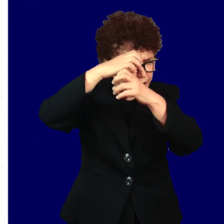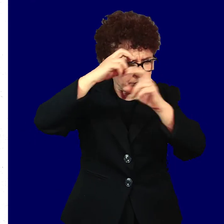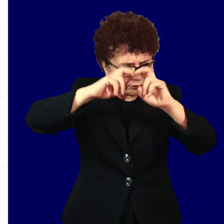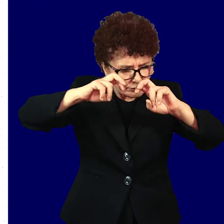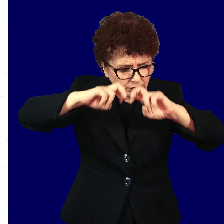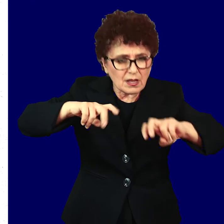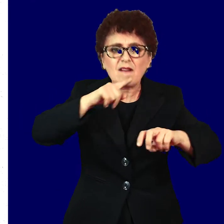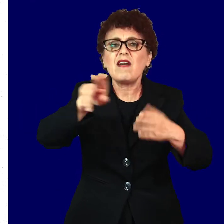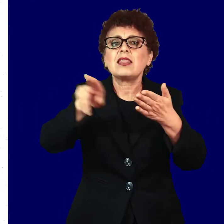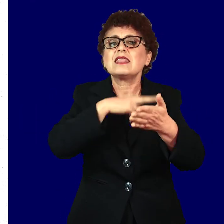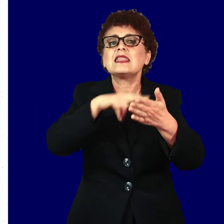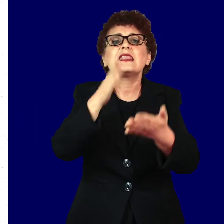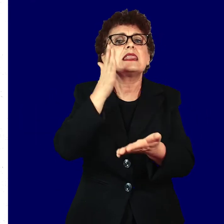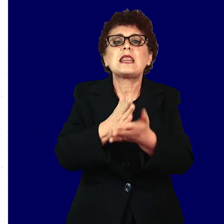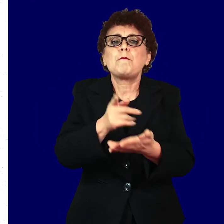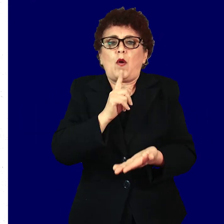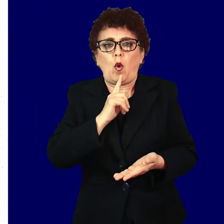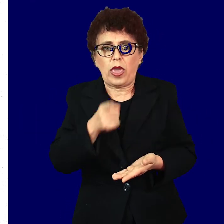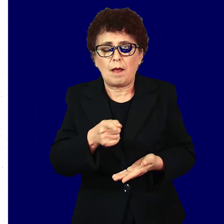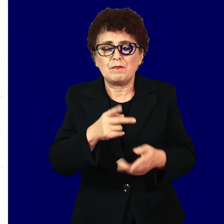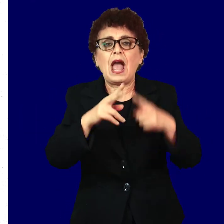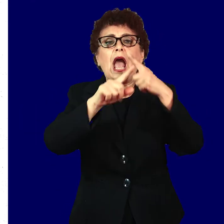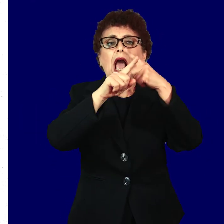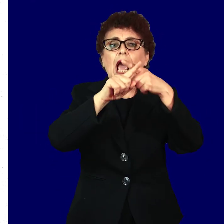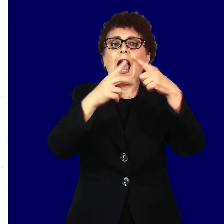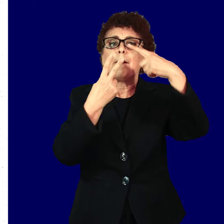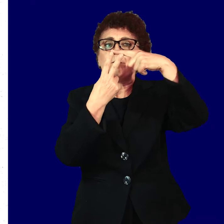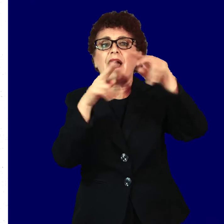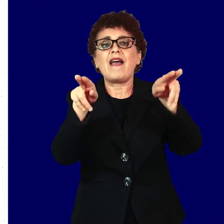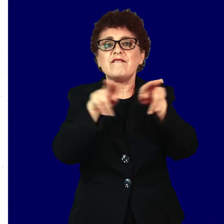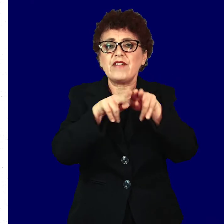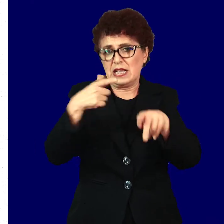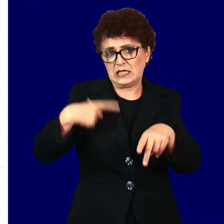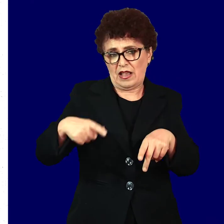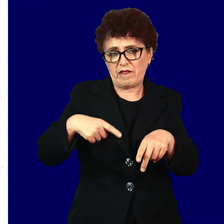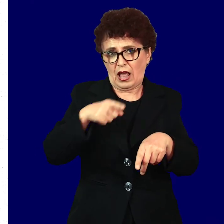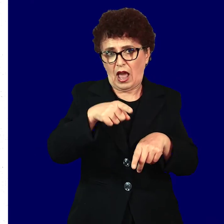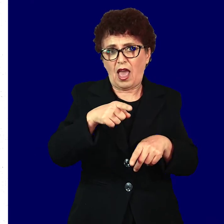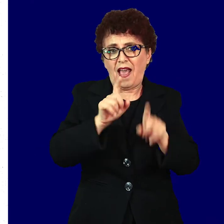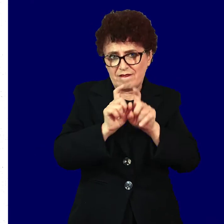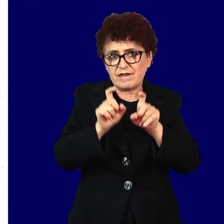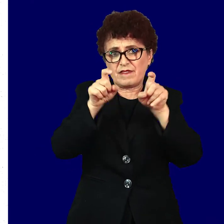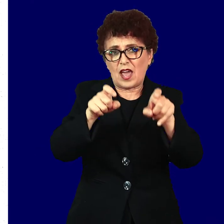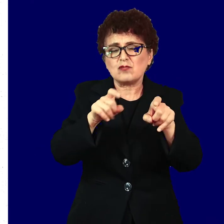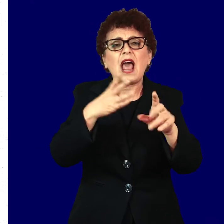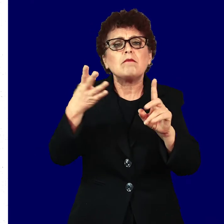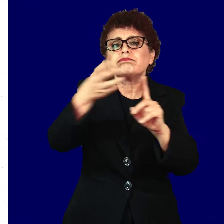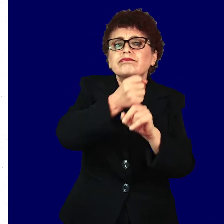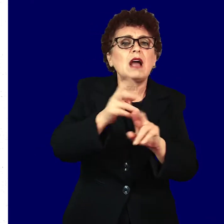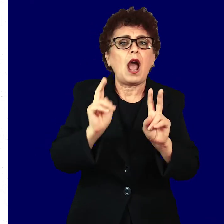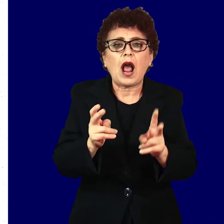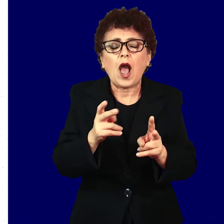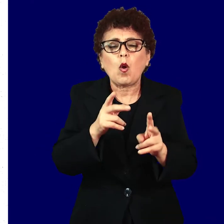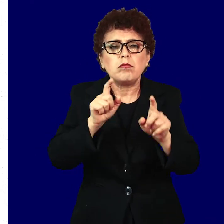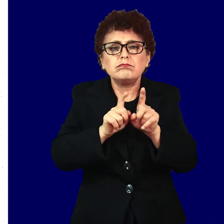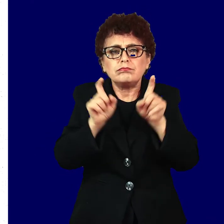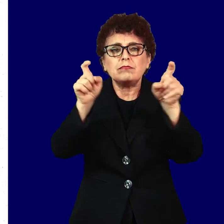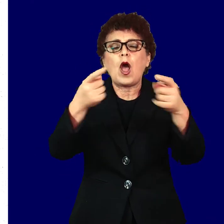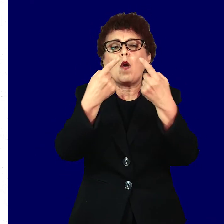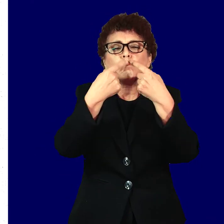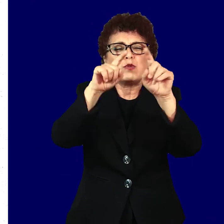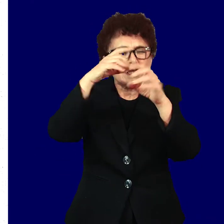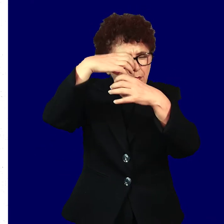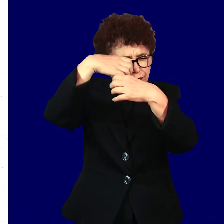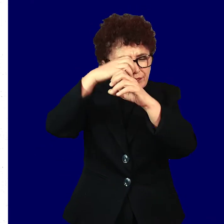Начин на тестирање ХП вирус или хуман папилома вирус се детектира преко посебен